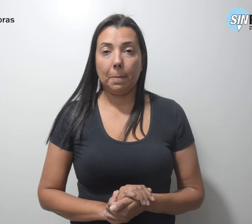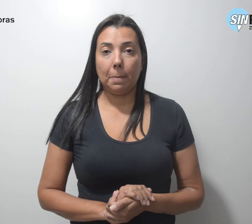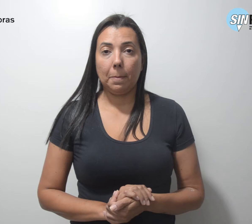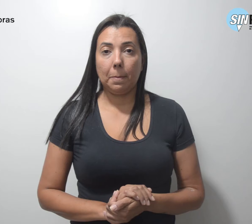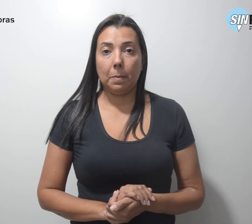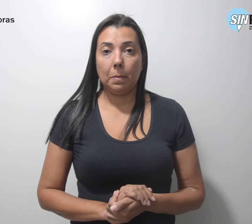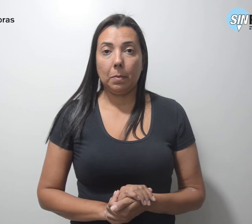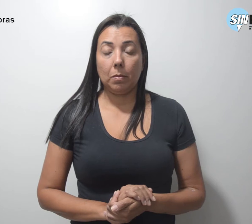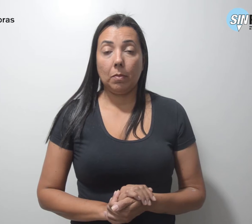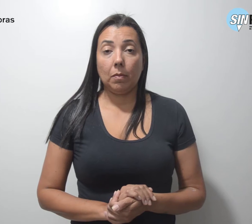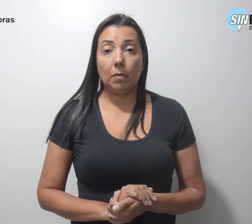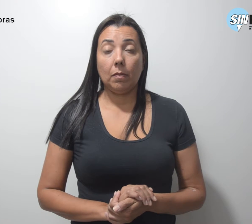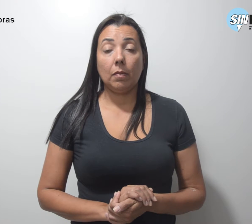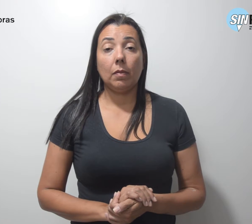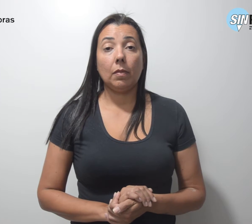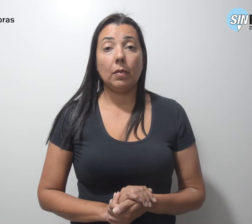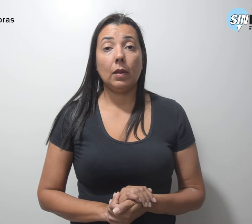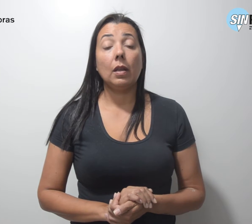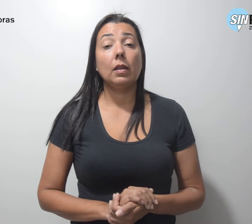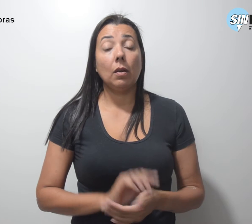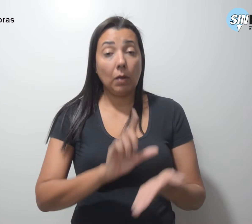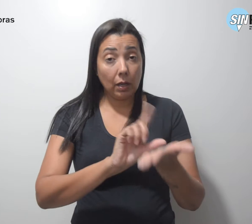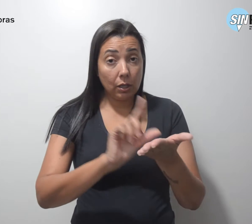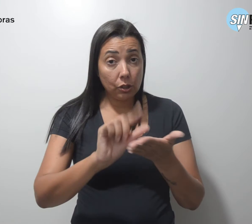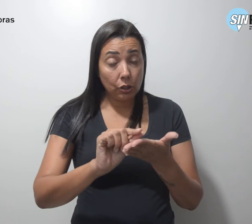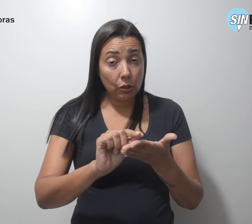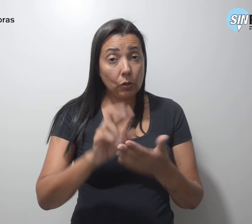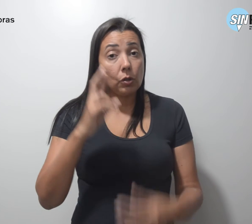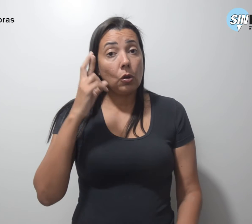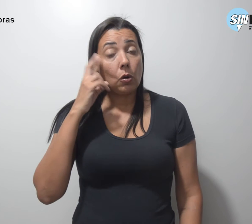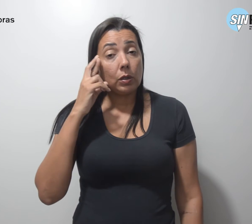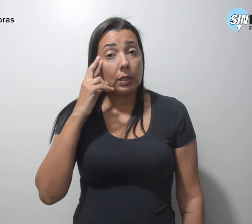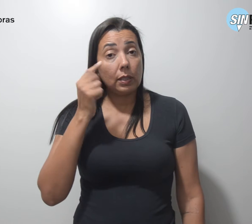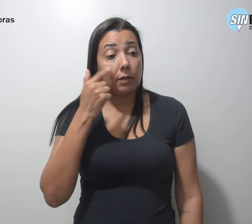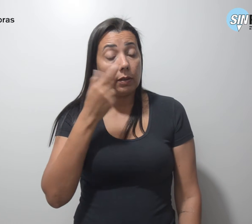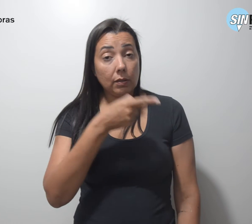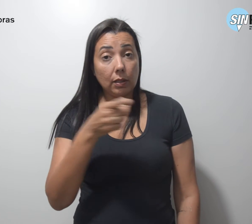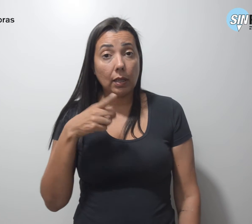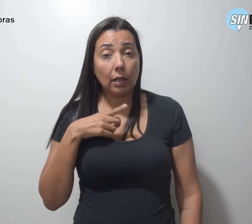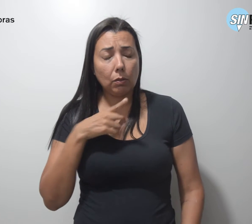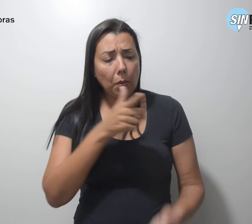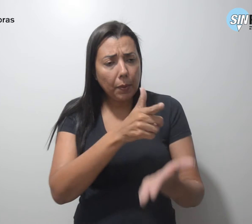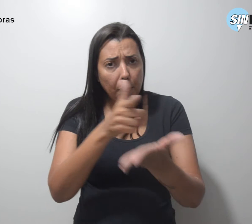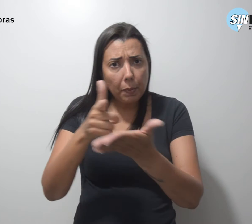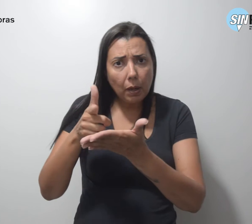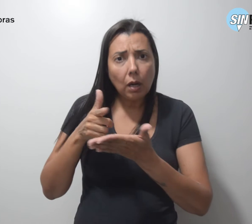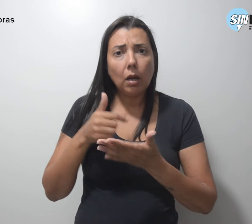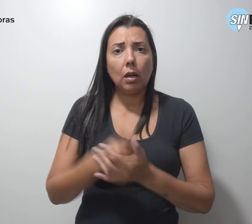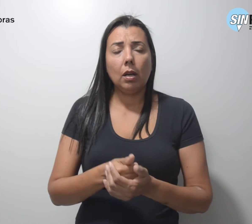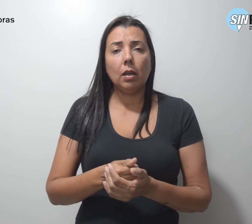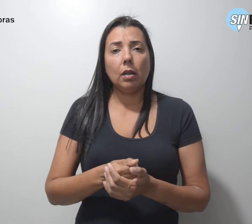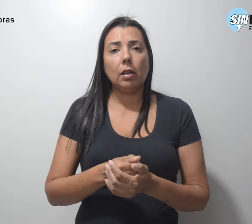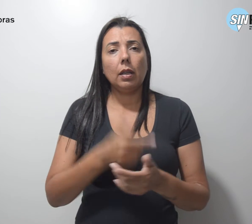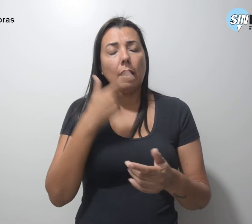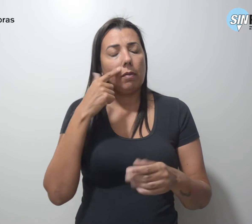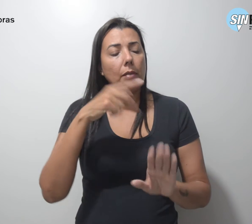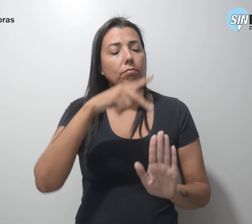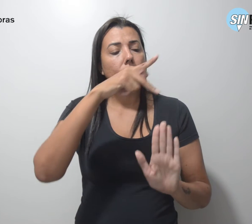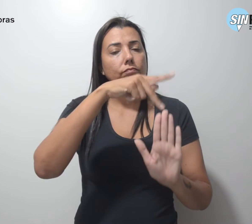Artigo de Rosilene Correia sobre os atos terroristas repercutem em portais O